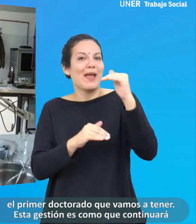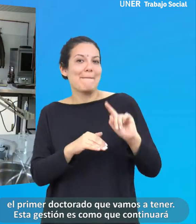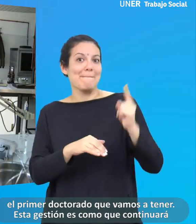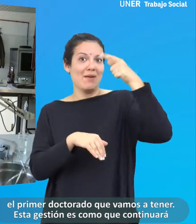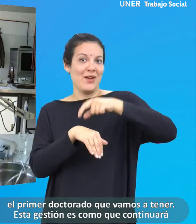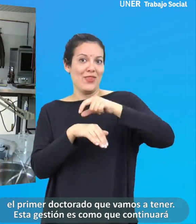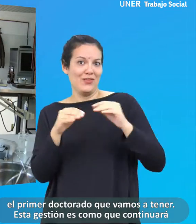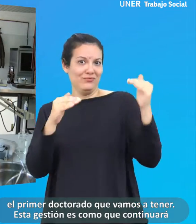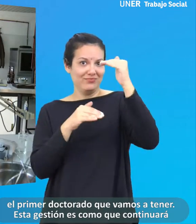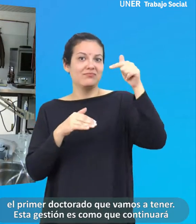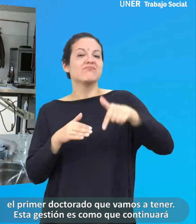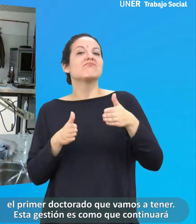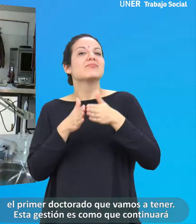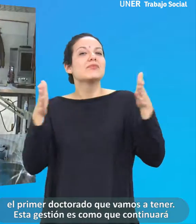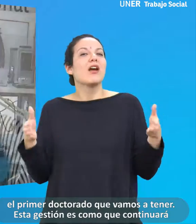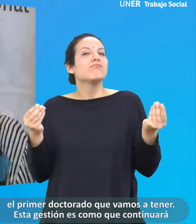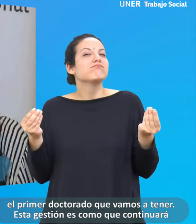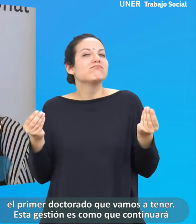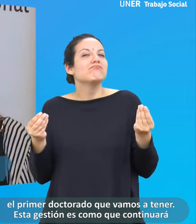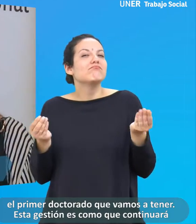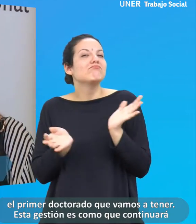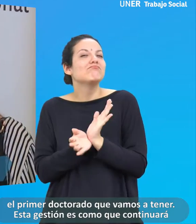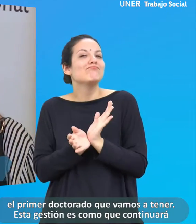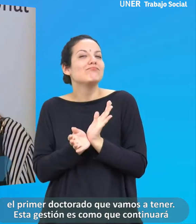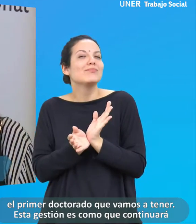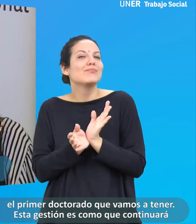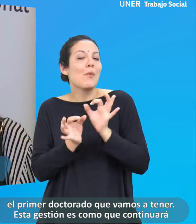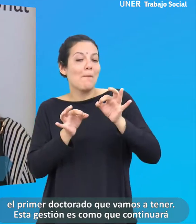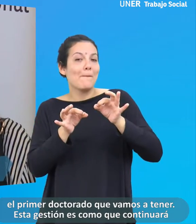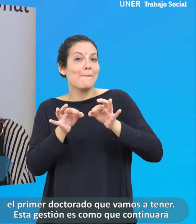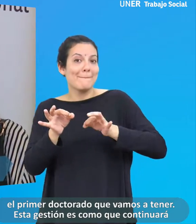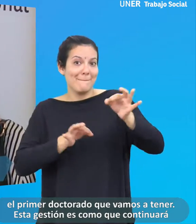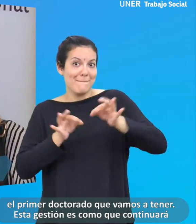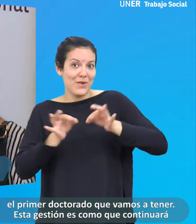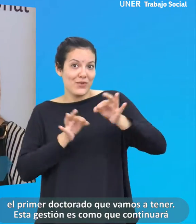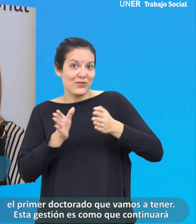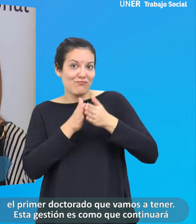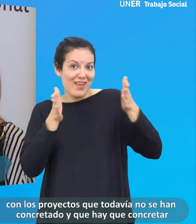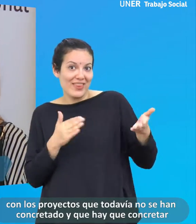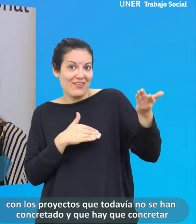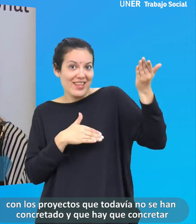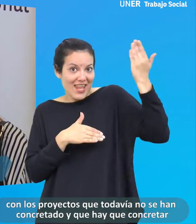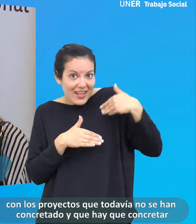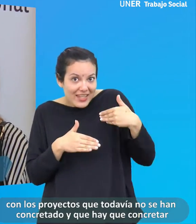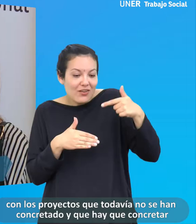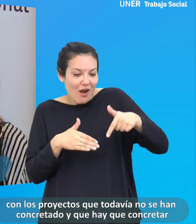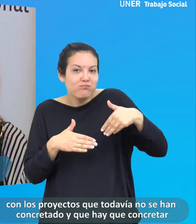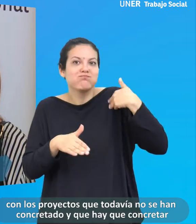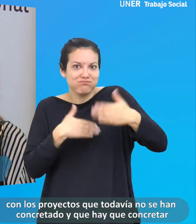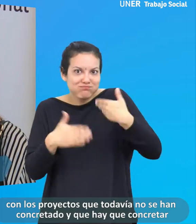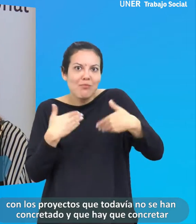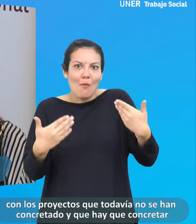que vamos a tener. Esta gestión es como que continuará con los proyectos que todavía no se han concretado y que hay que